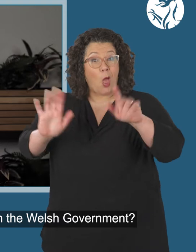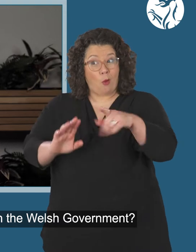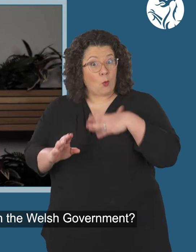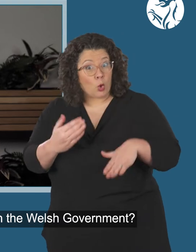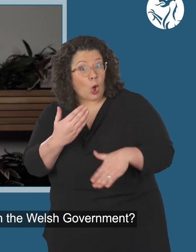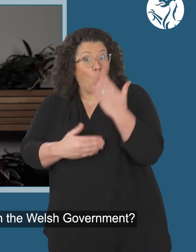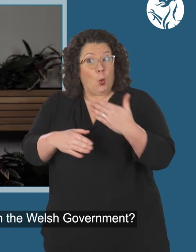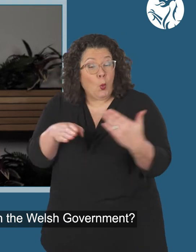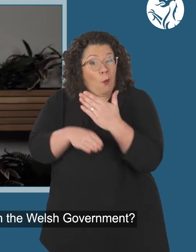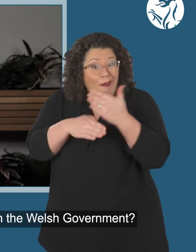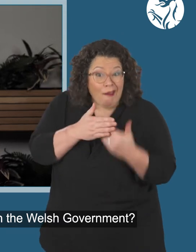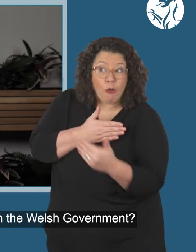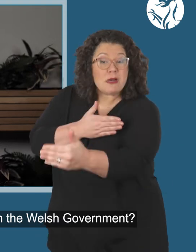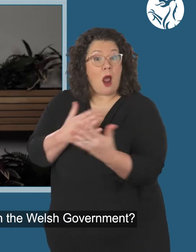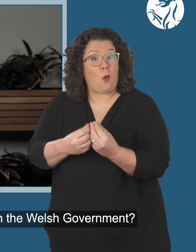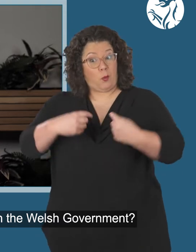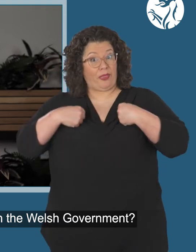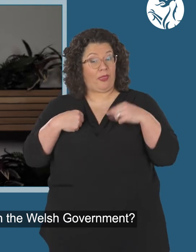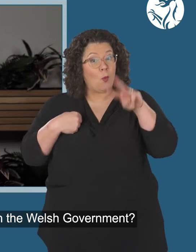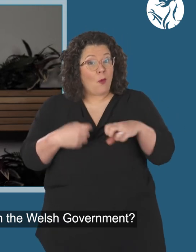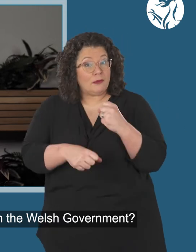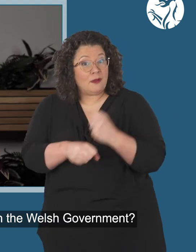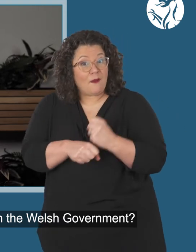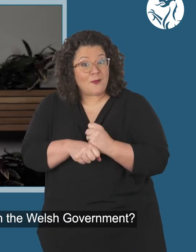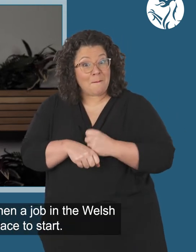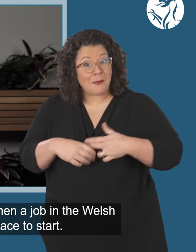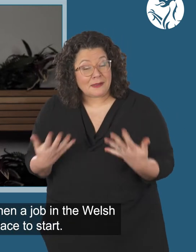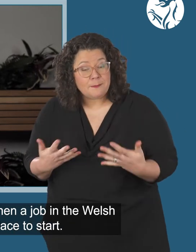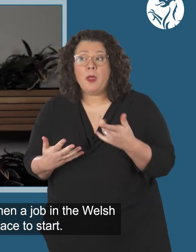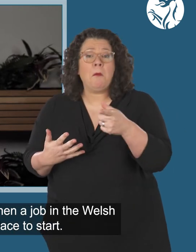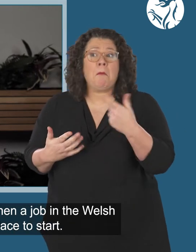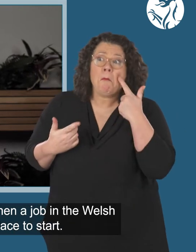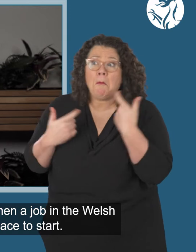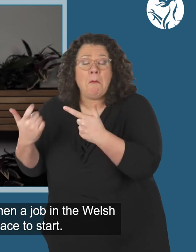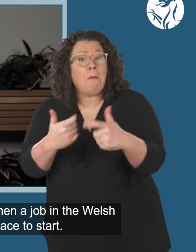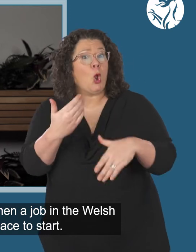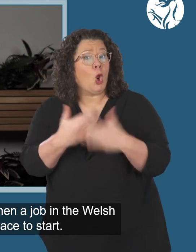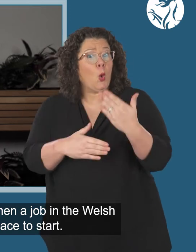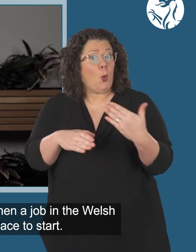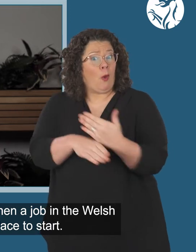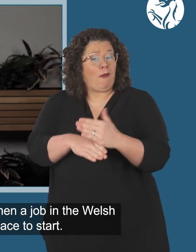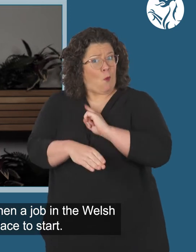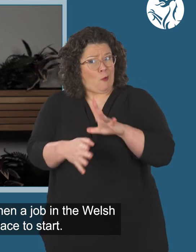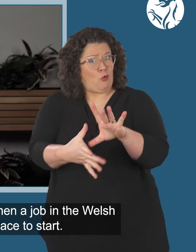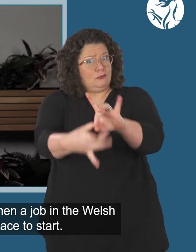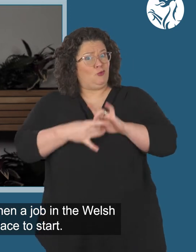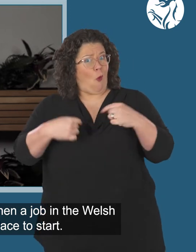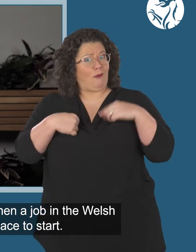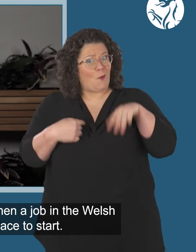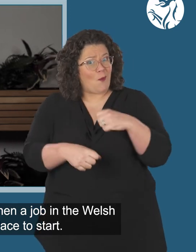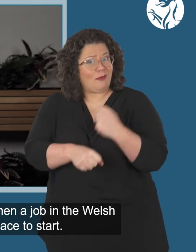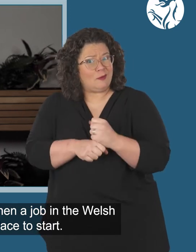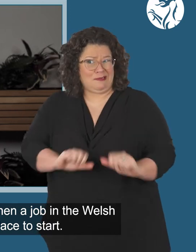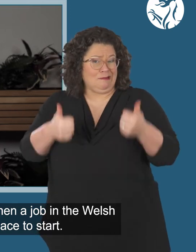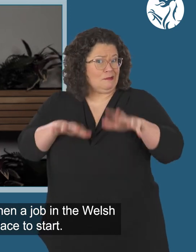Shmae, hoffech chi ar fy newydd gyda Llywodraeth Cymru. If you're looking for a new career, then a job in the Welsh Government is a great